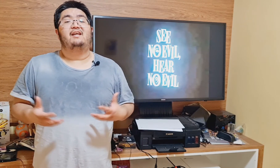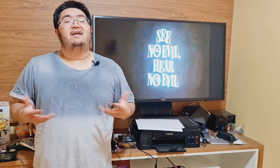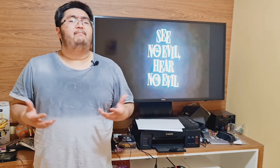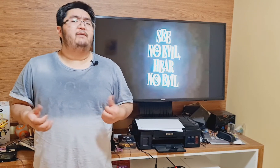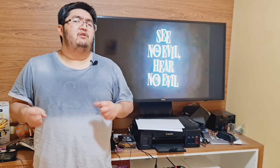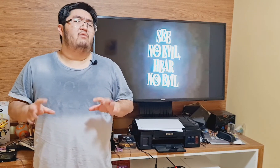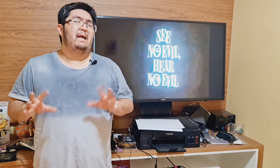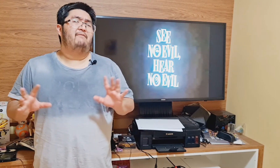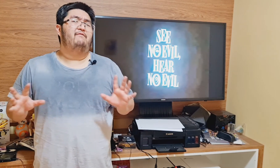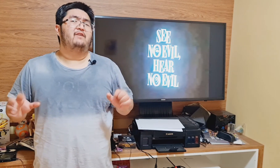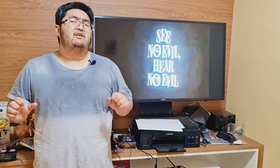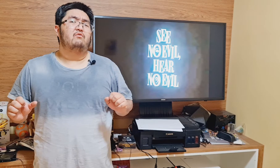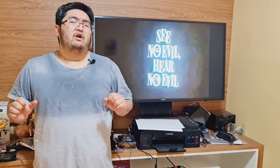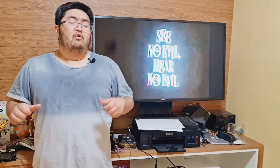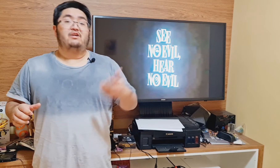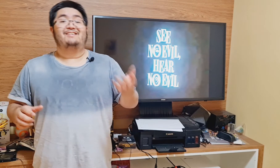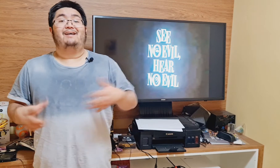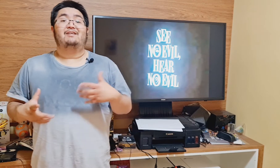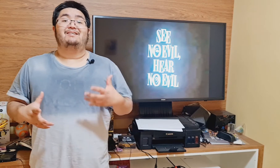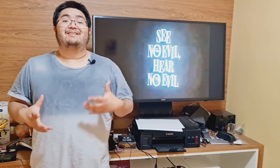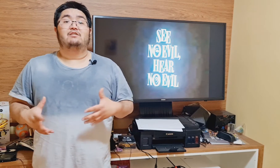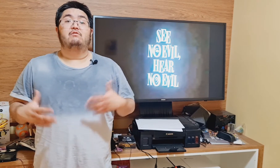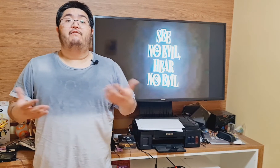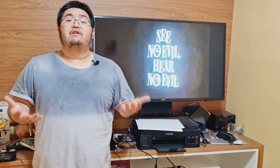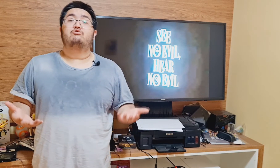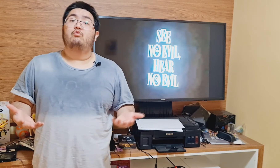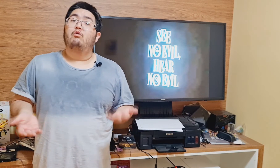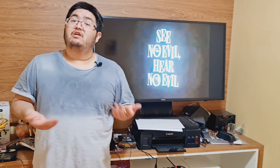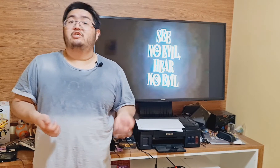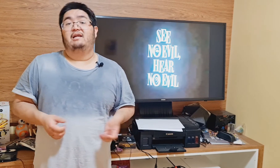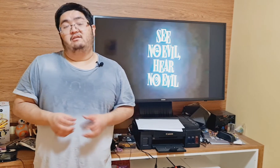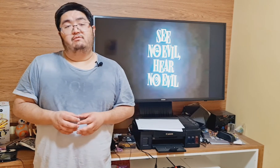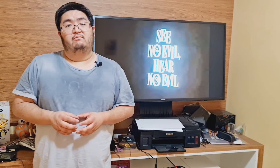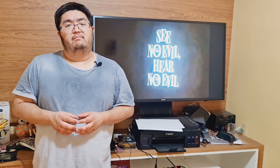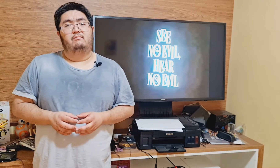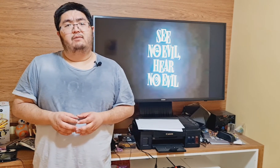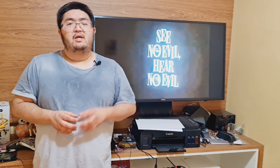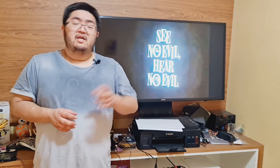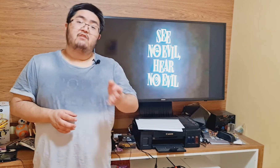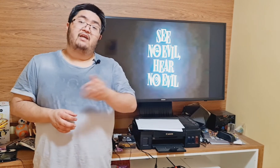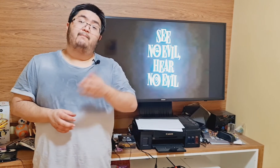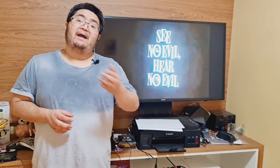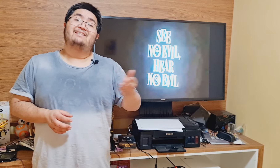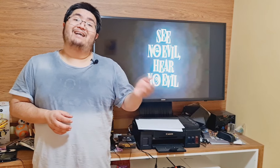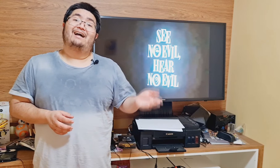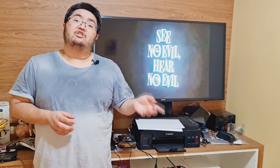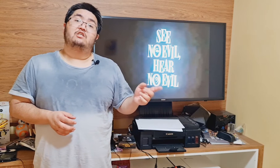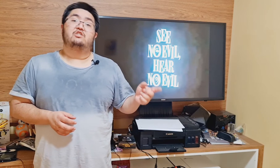arrepio, um calafrio, ou quem sabe a sensação de frescor e de alívio. E não é que paisagem seja